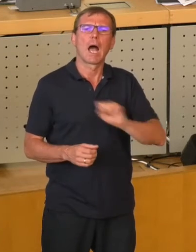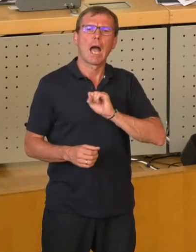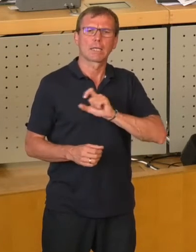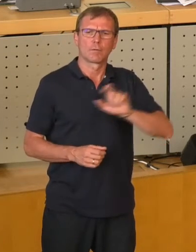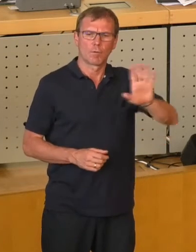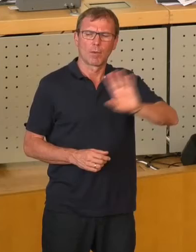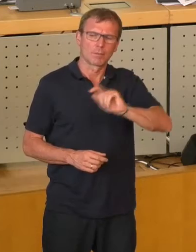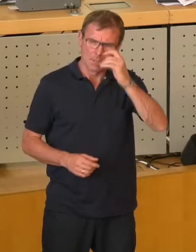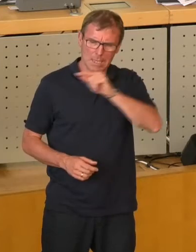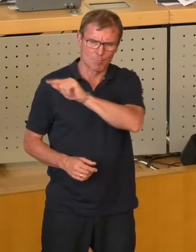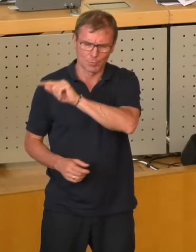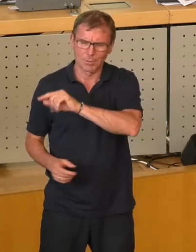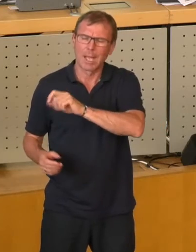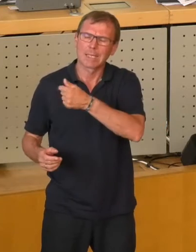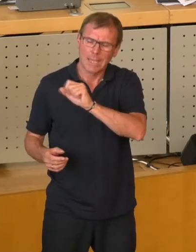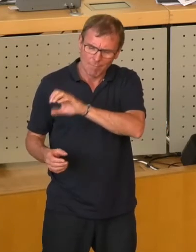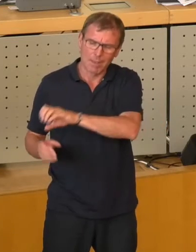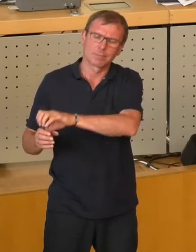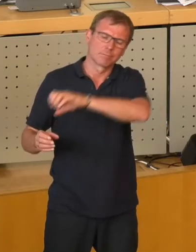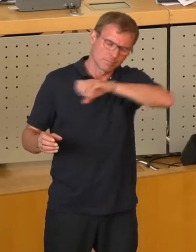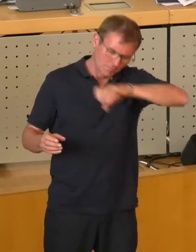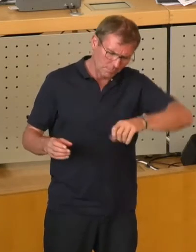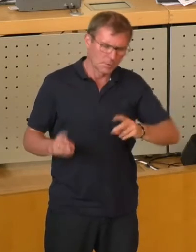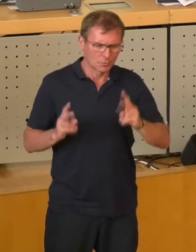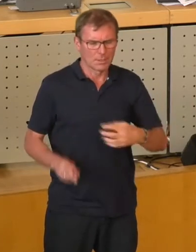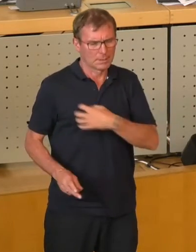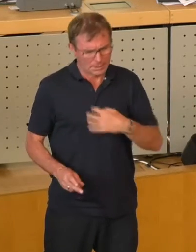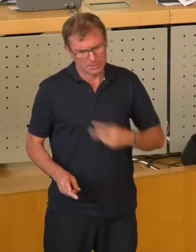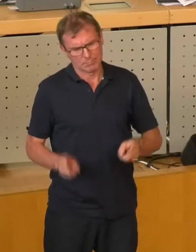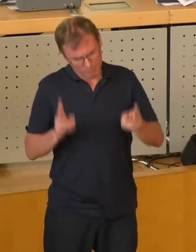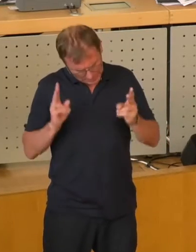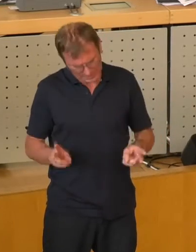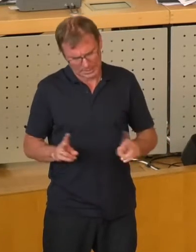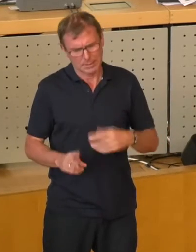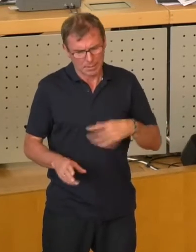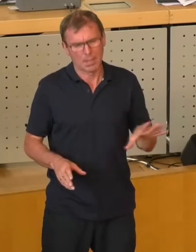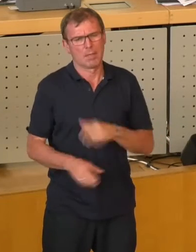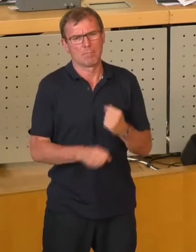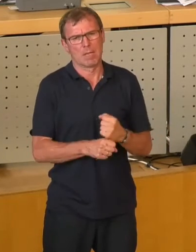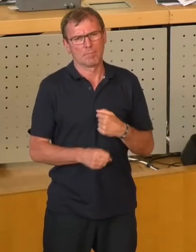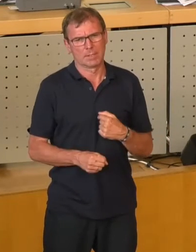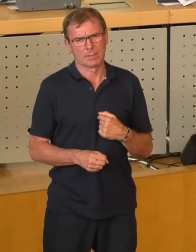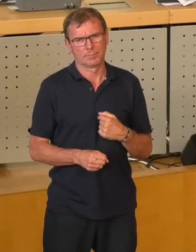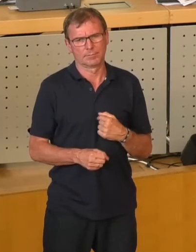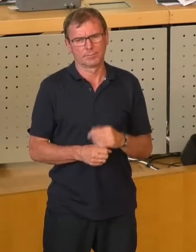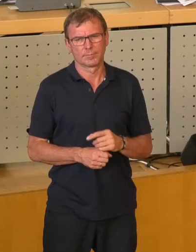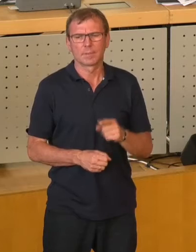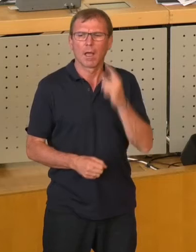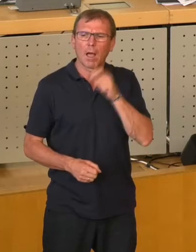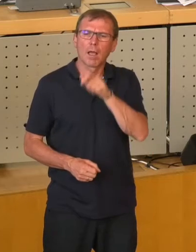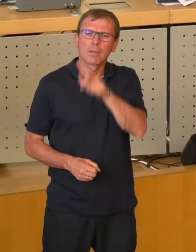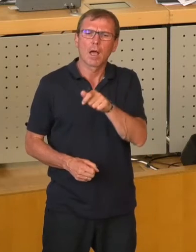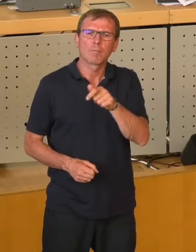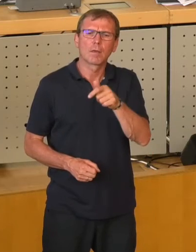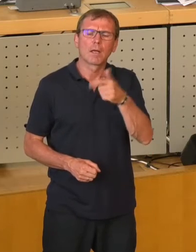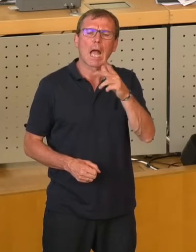nicht in München. Ja, die Drehwag vollständig in die Hand der Stadt Dresden. Richtig, machen wir mit. Es ist hier der Name von